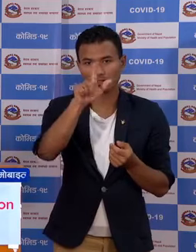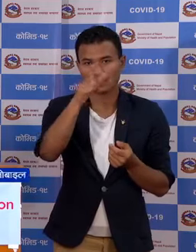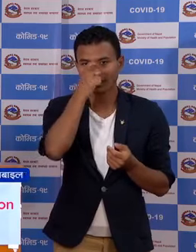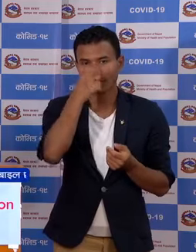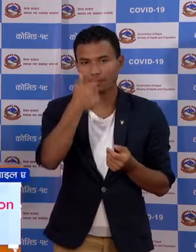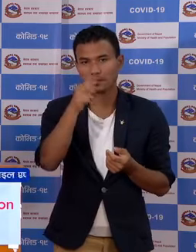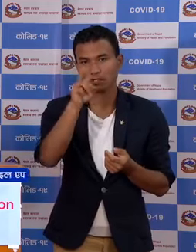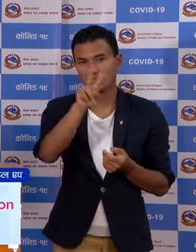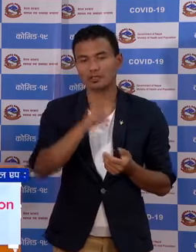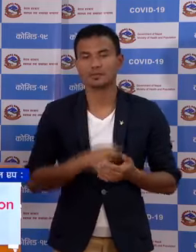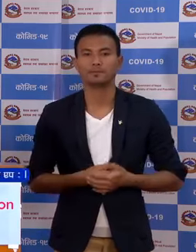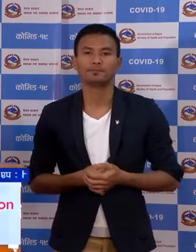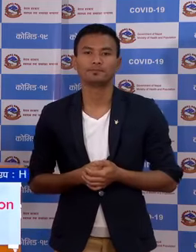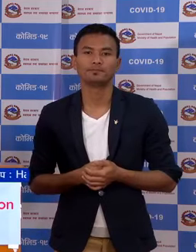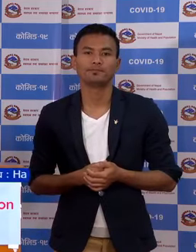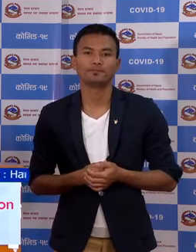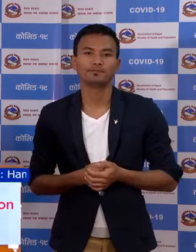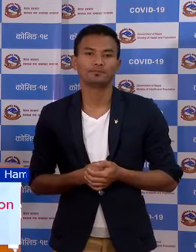बैसाटी